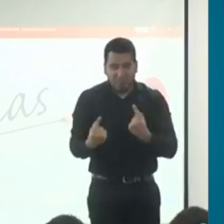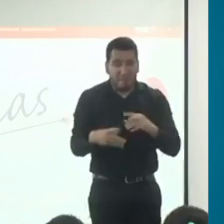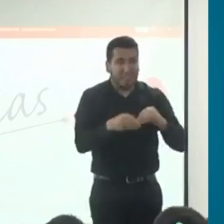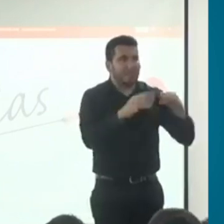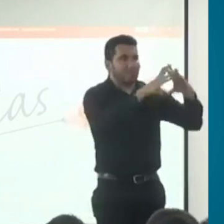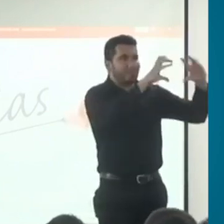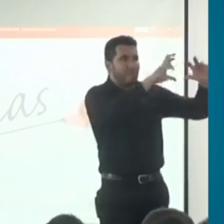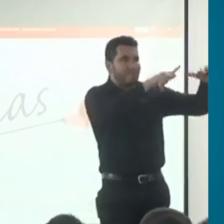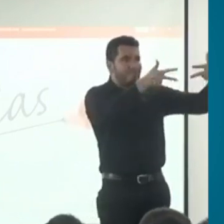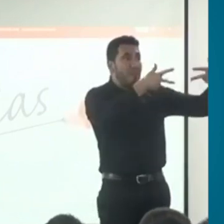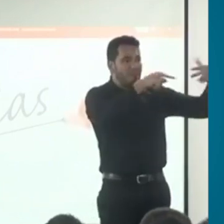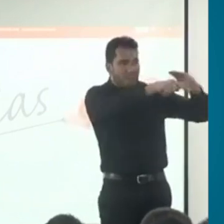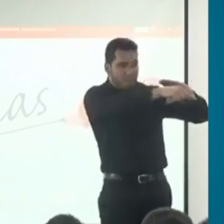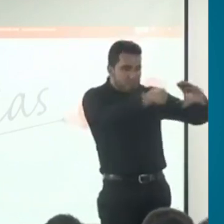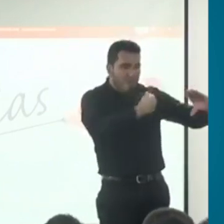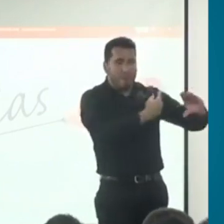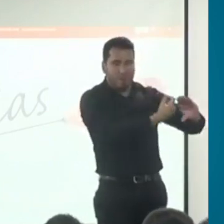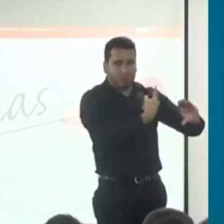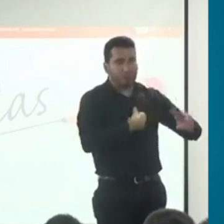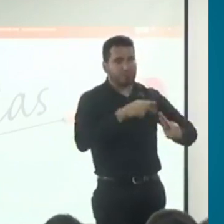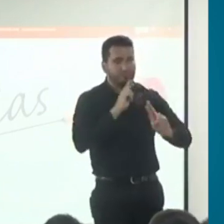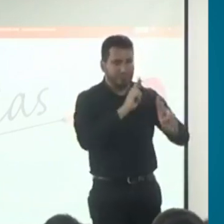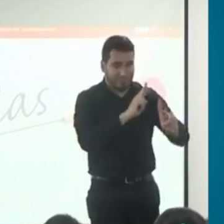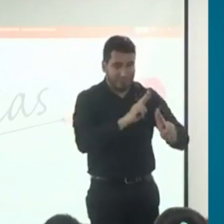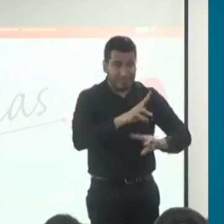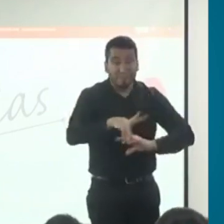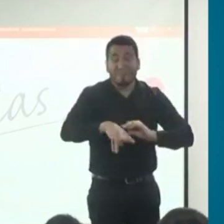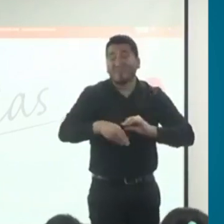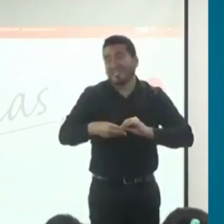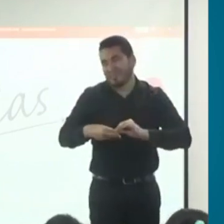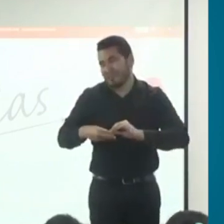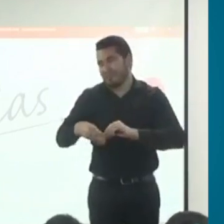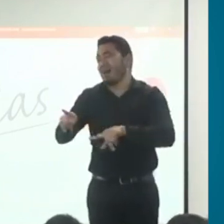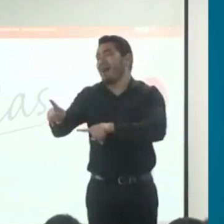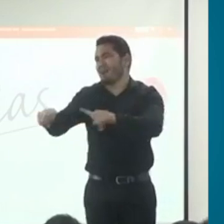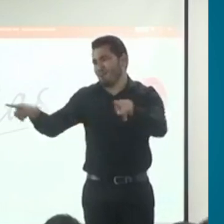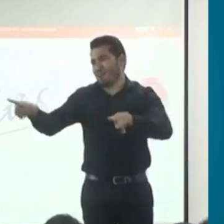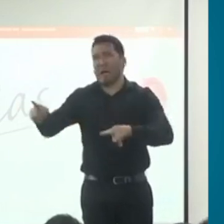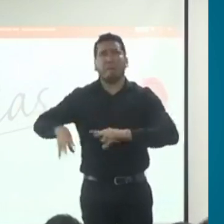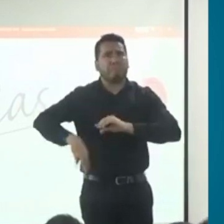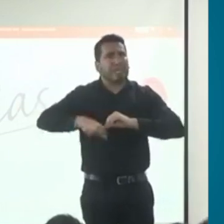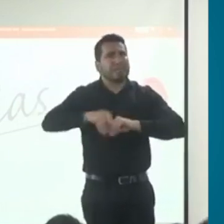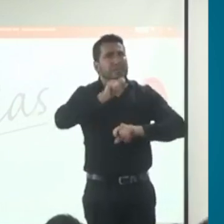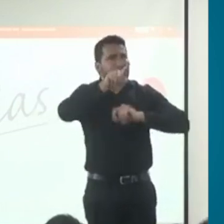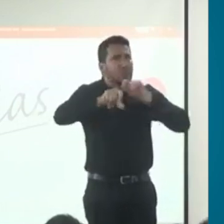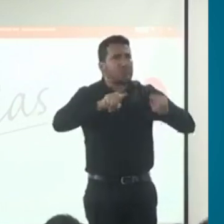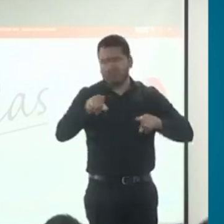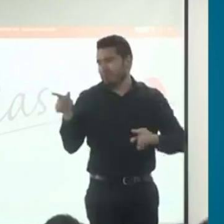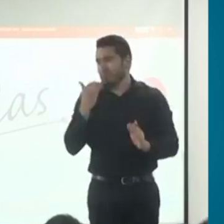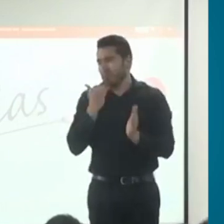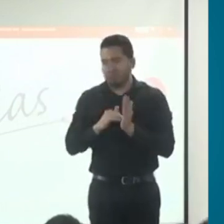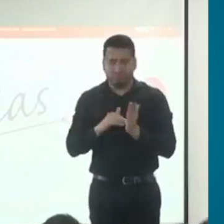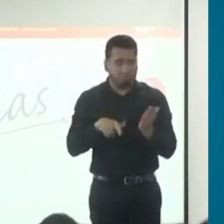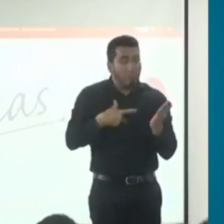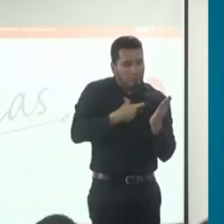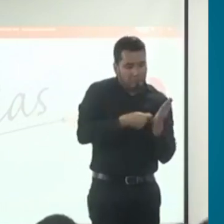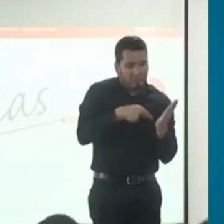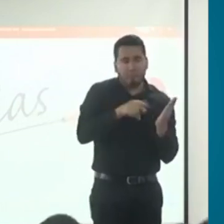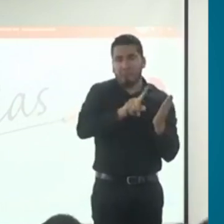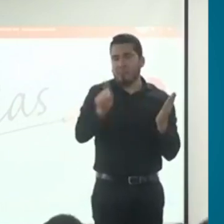formas, nosotros tenemos otras preguntas, por ejemplo, ¿por qué unas empresas exigen el certificado de pérdida